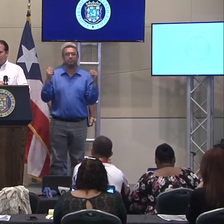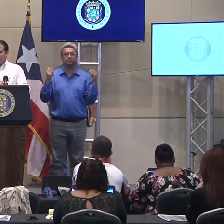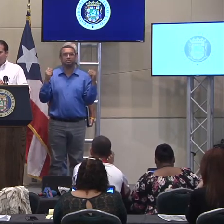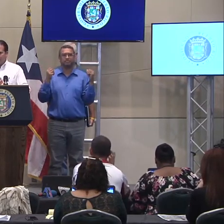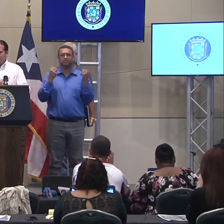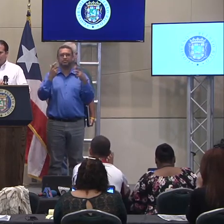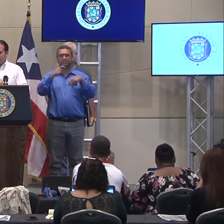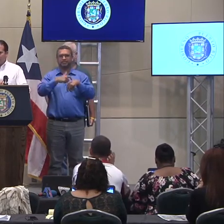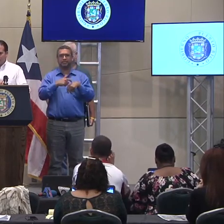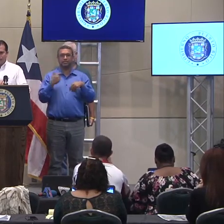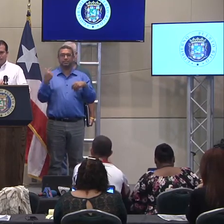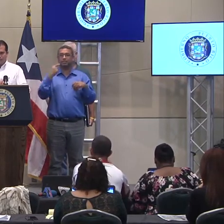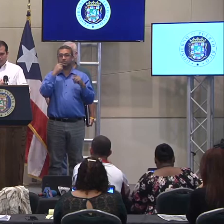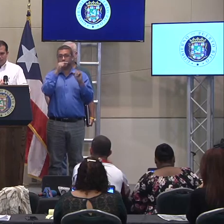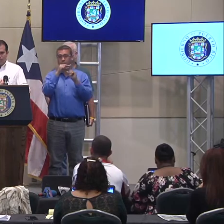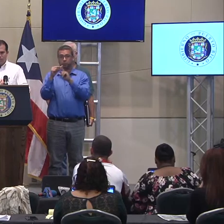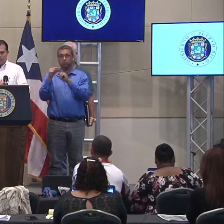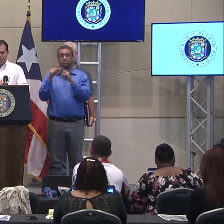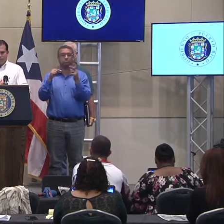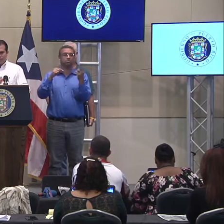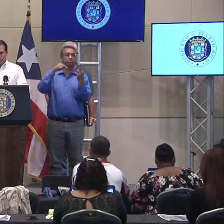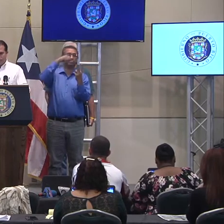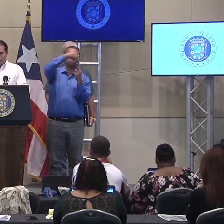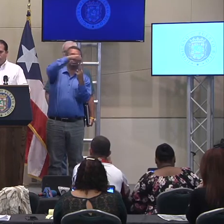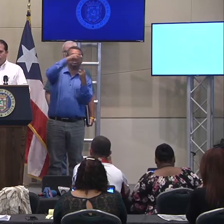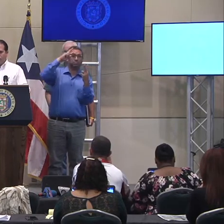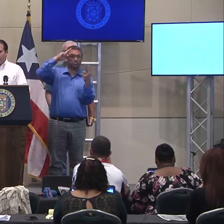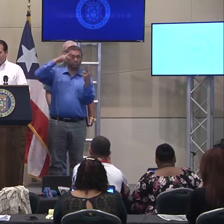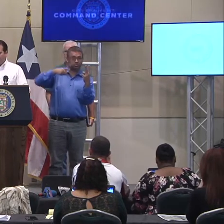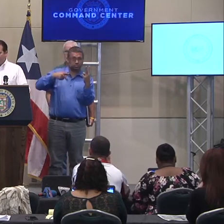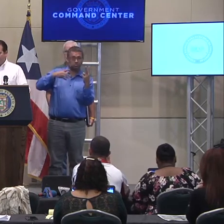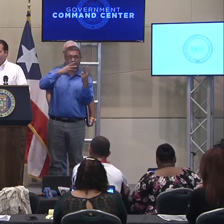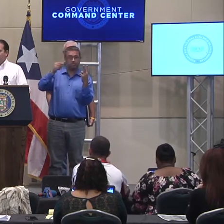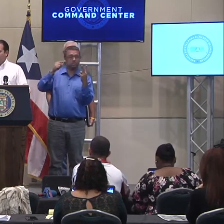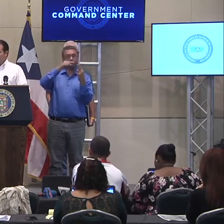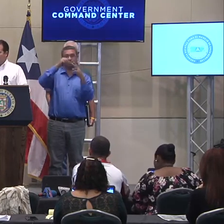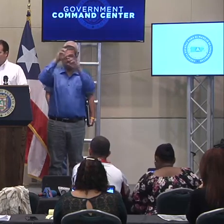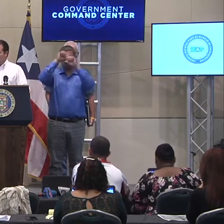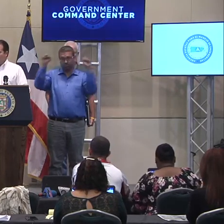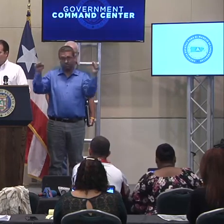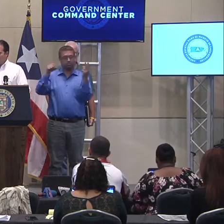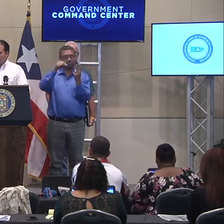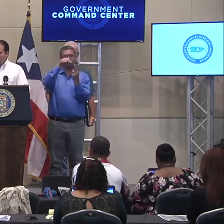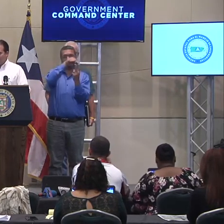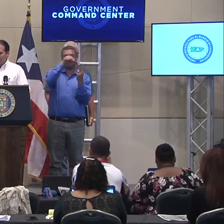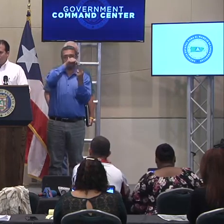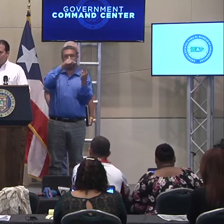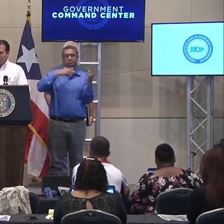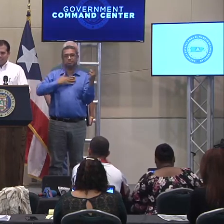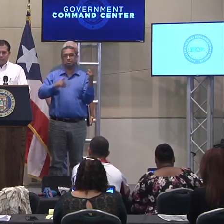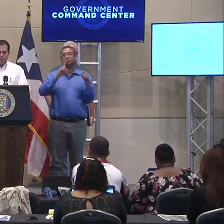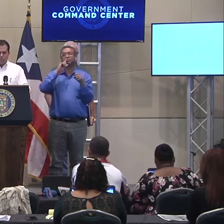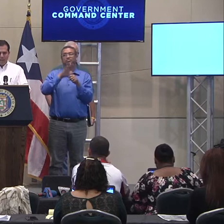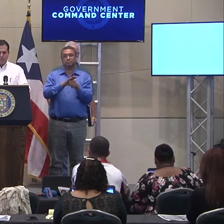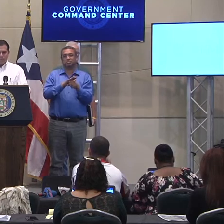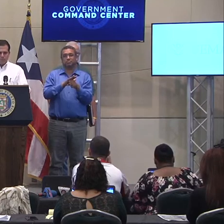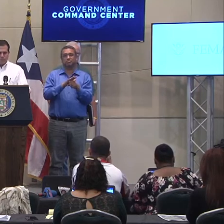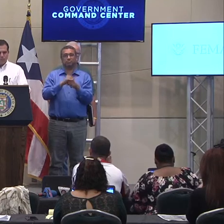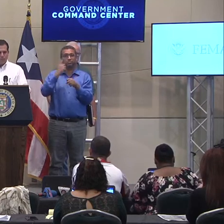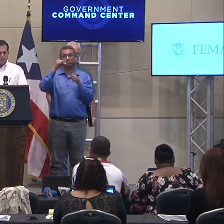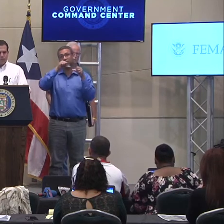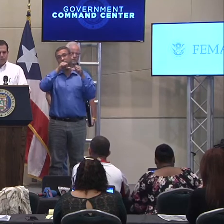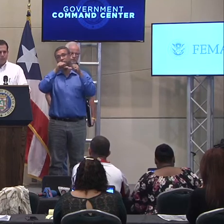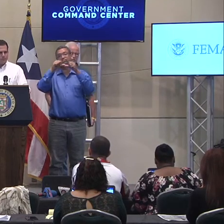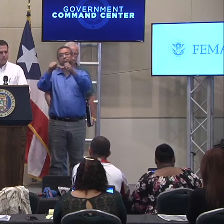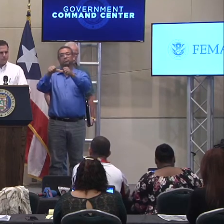ocasiones es que el vicepresidente dijo, que tanto él como el presidente tienen un compromiso de estar aquí para el largo plazo